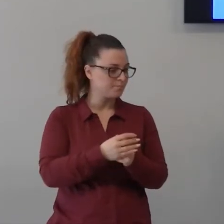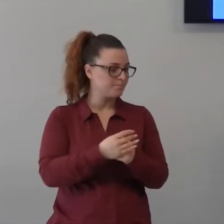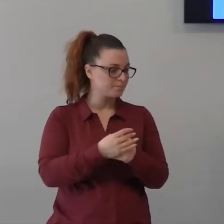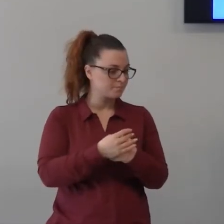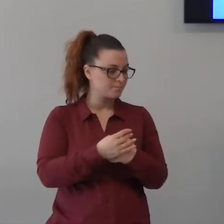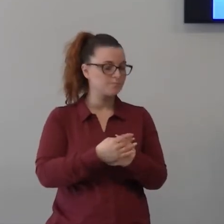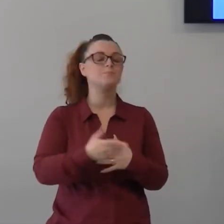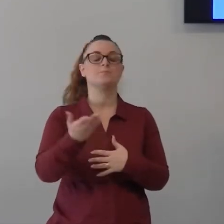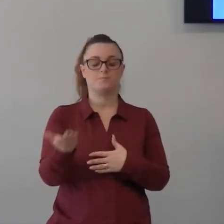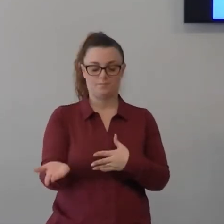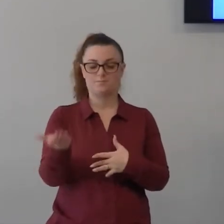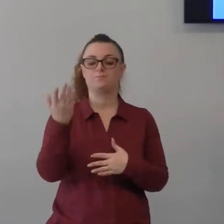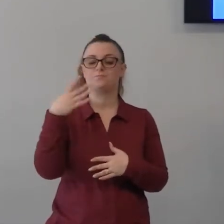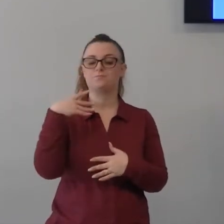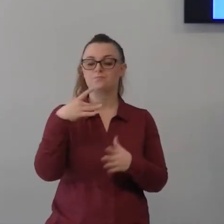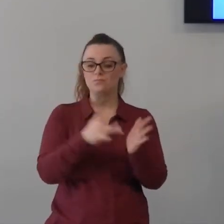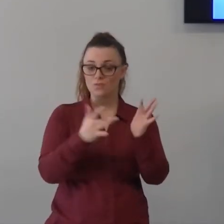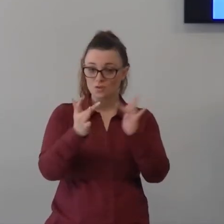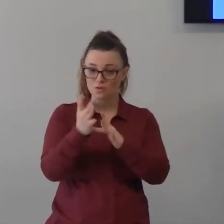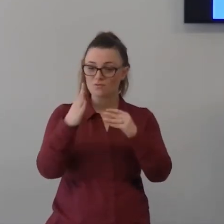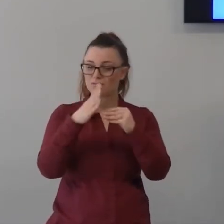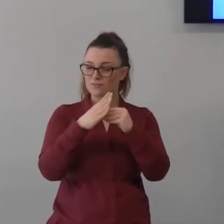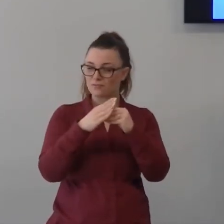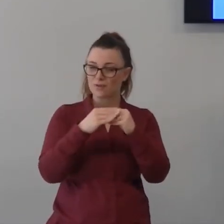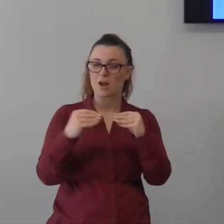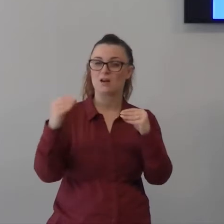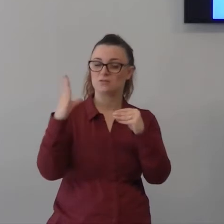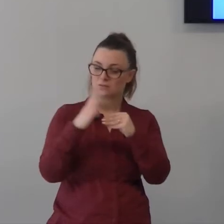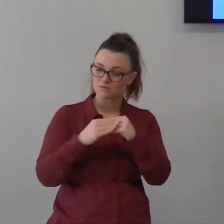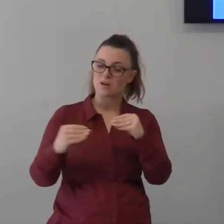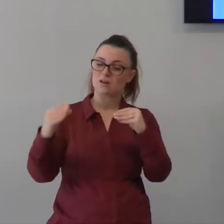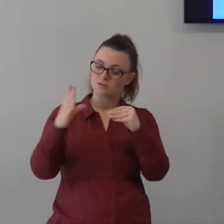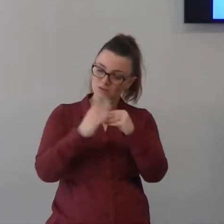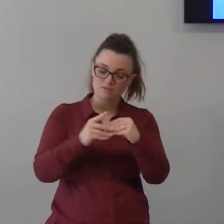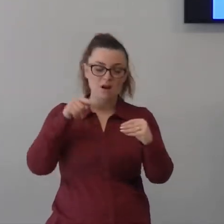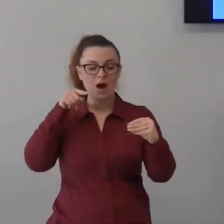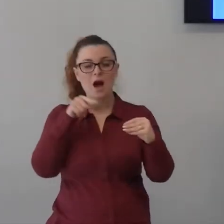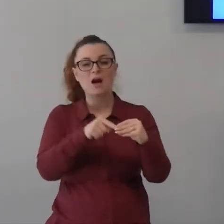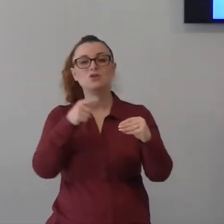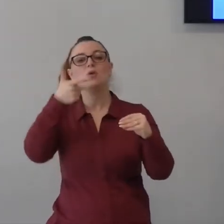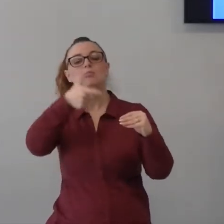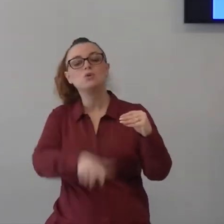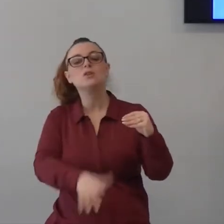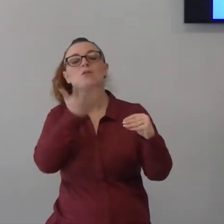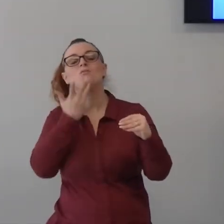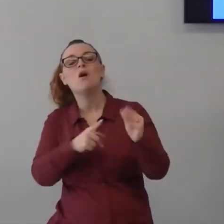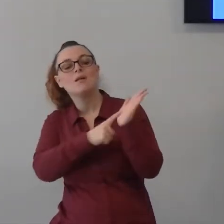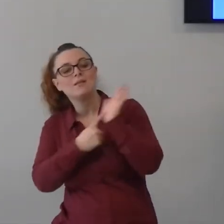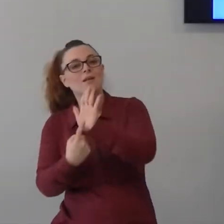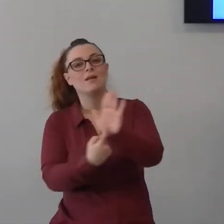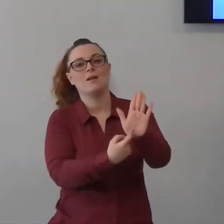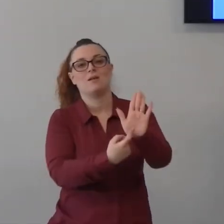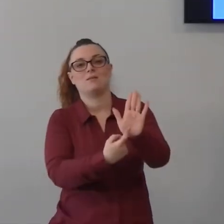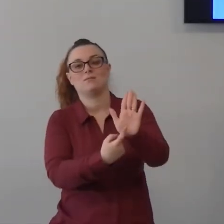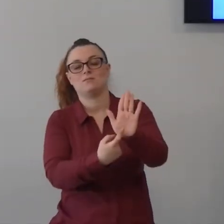esempi esempi che voleva dare ai credenti perché gli altri coloro che avrebbero